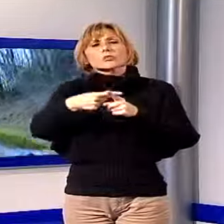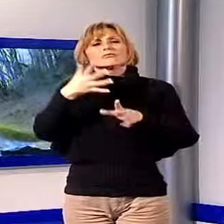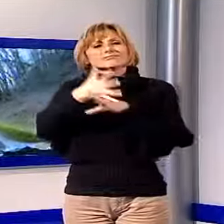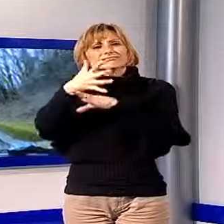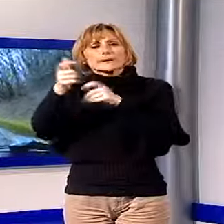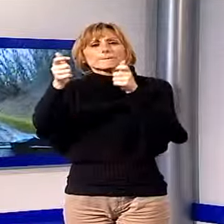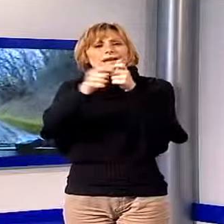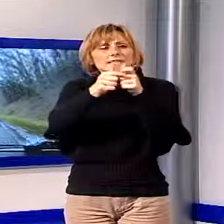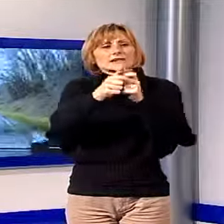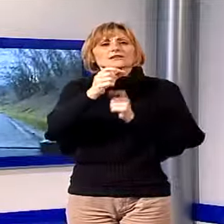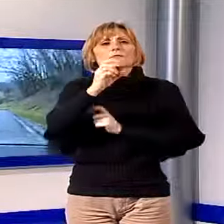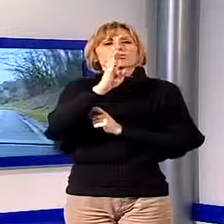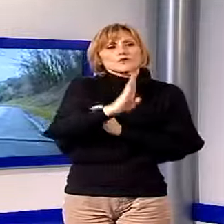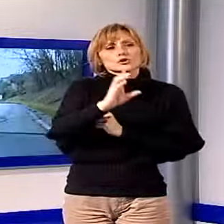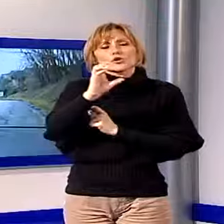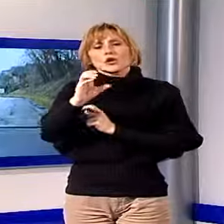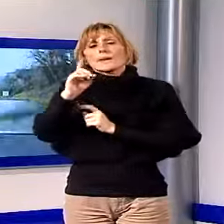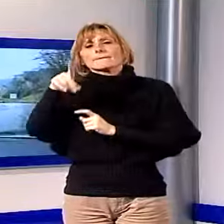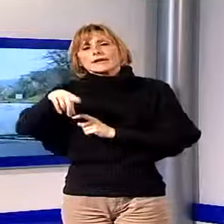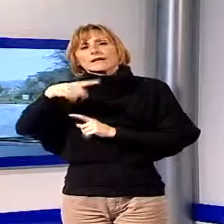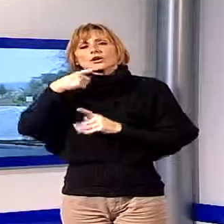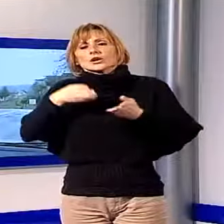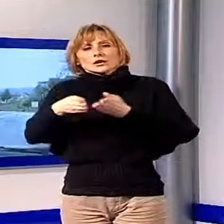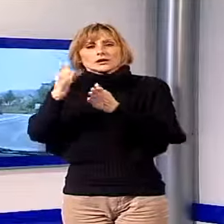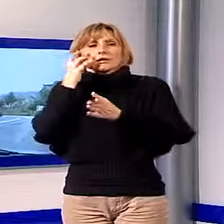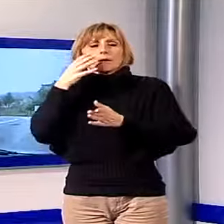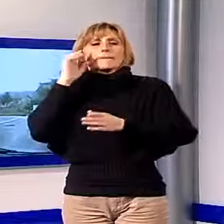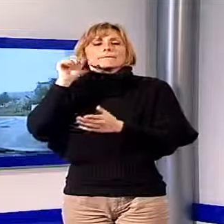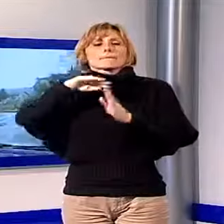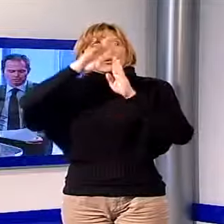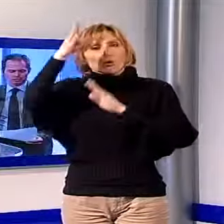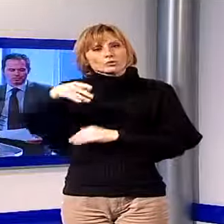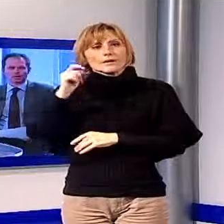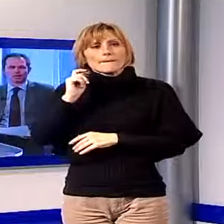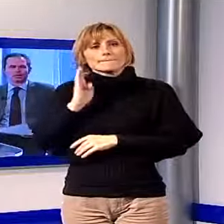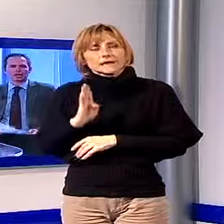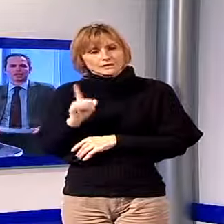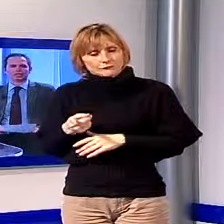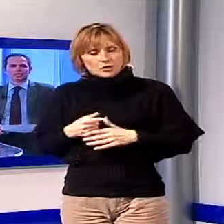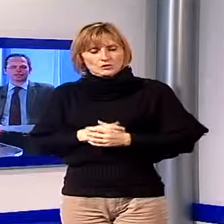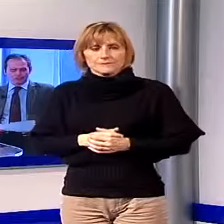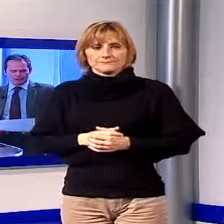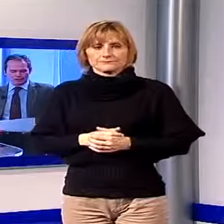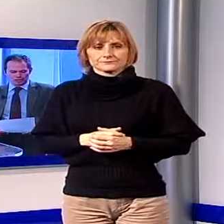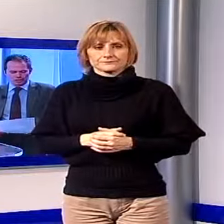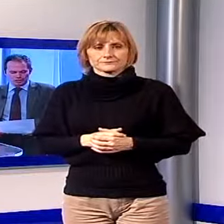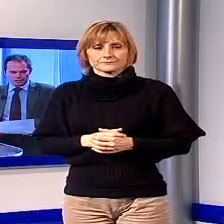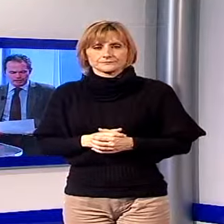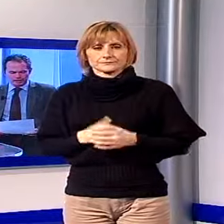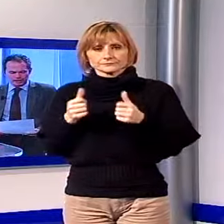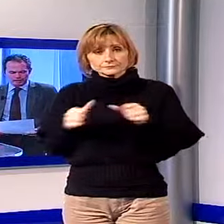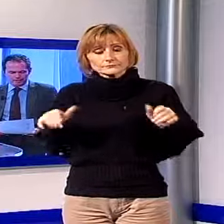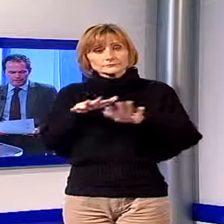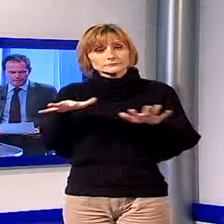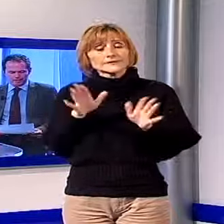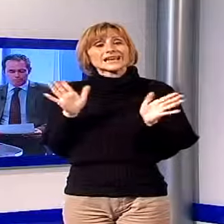Boveglio, Cologno, Raepariana e sulla strada bianca per il Monte Battifolle. Alla sede di Viareggio della